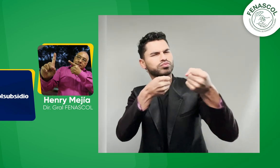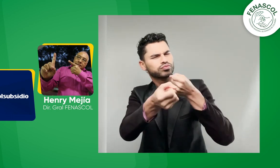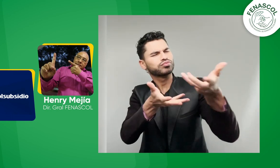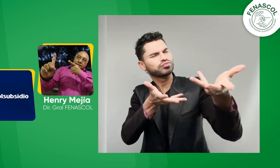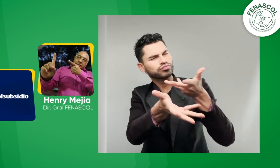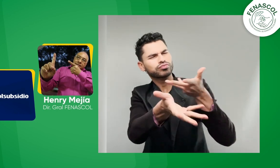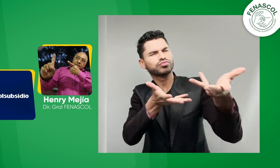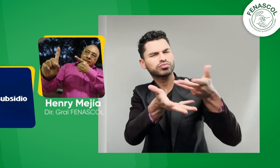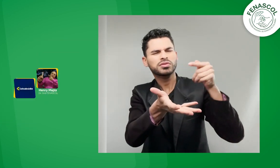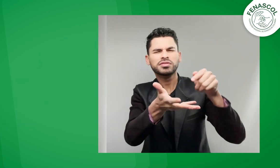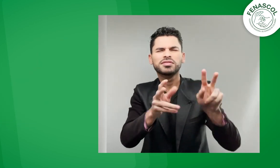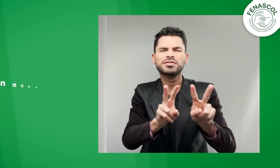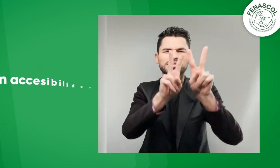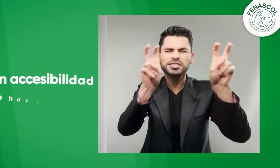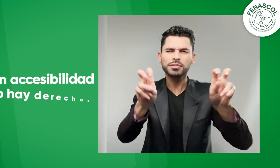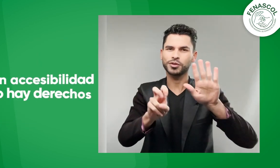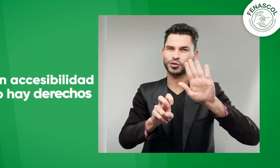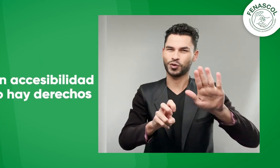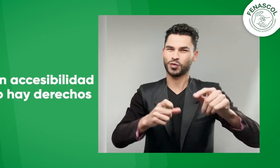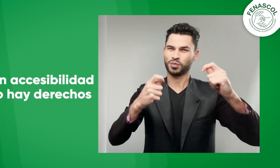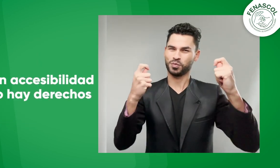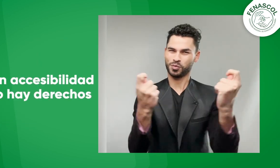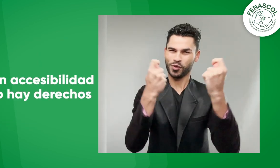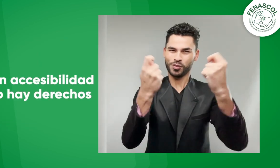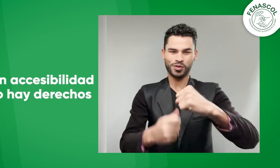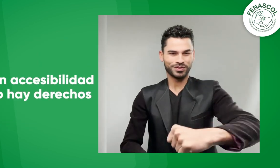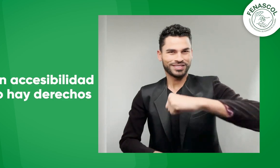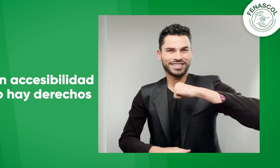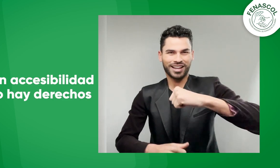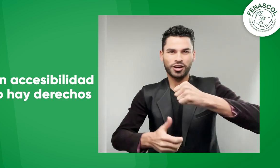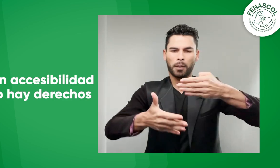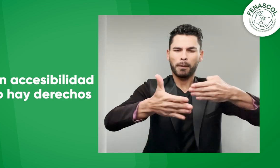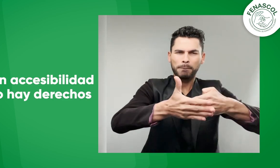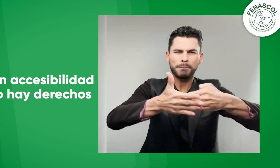En el marco de la campaña Sin Accesibilidad No Hay Derechos